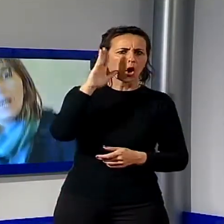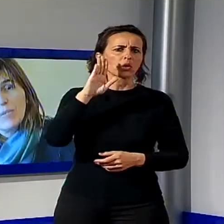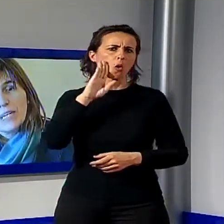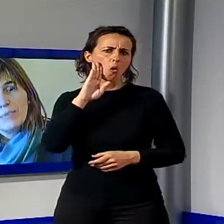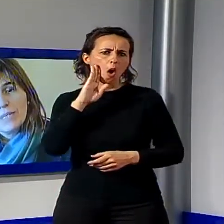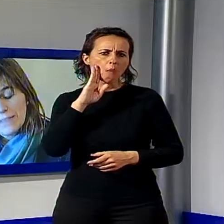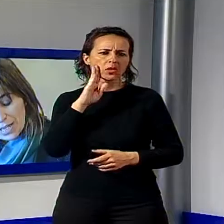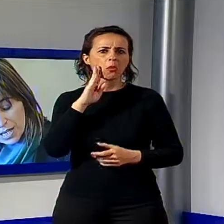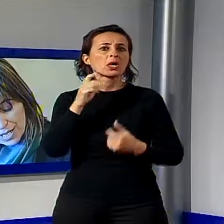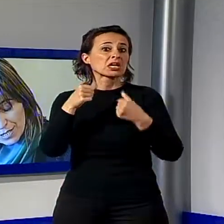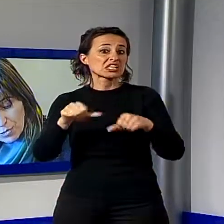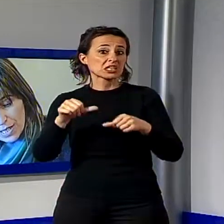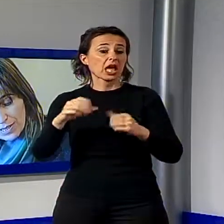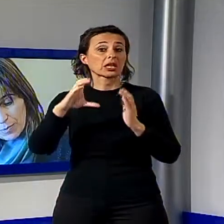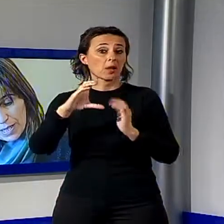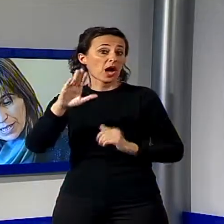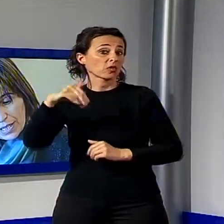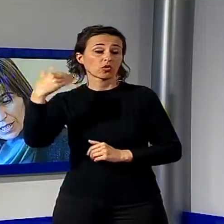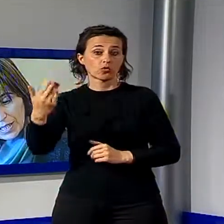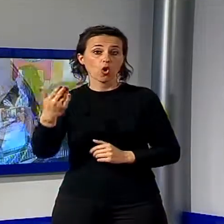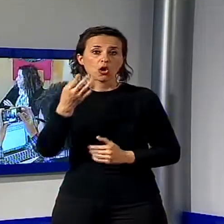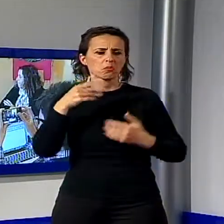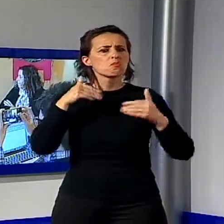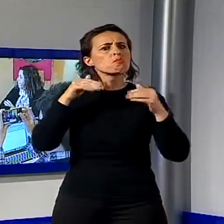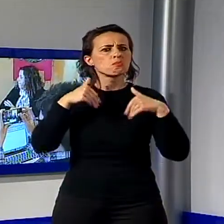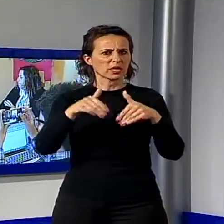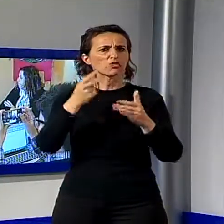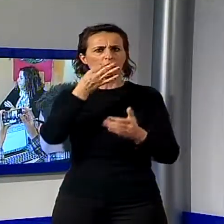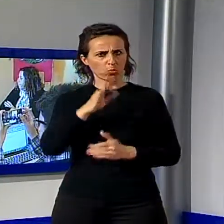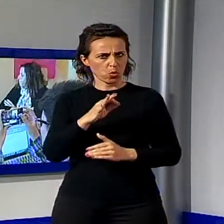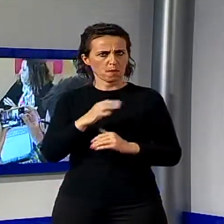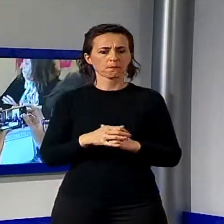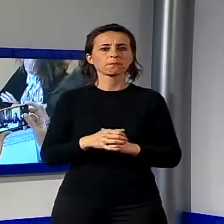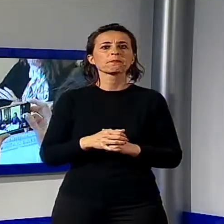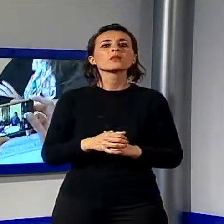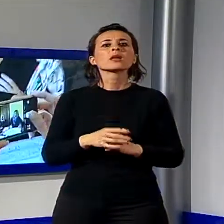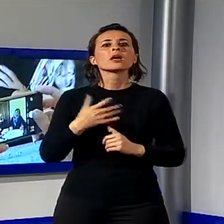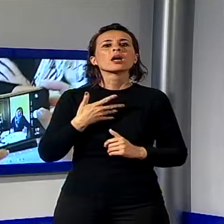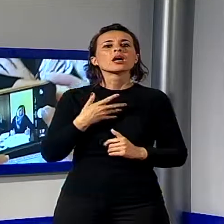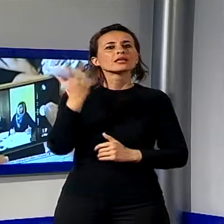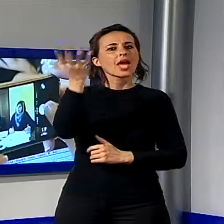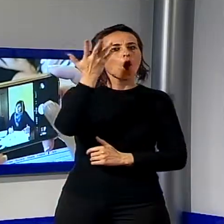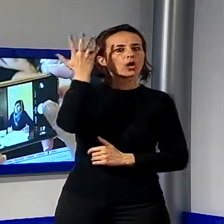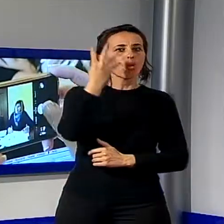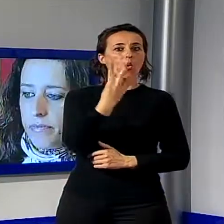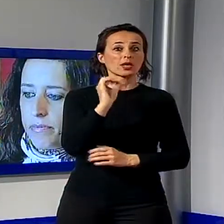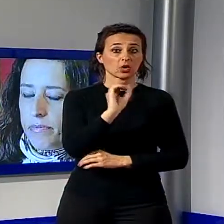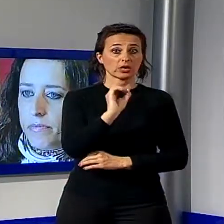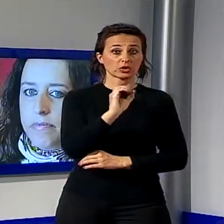Capannori, si suddivide in quattro lezioni teoriche tenute dall'ispettore Massimo Sodini della divisione anticrimine della Questura e in altre